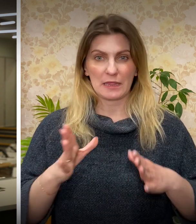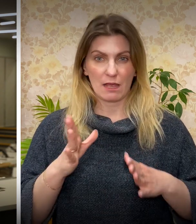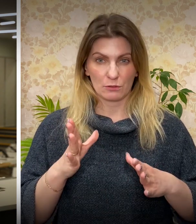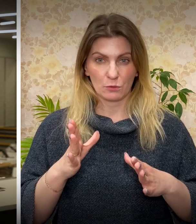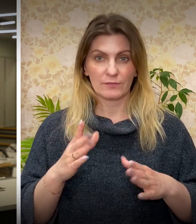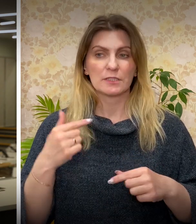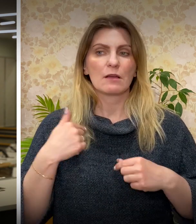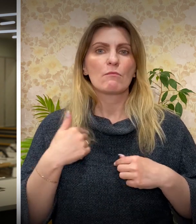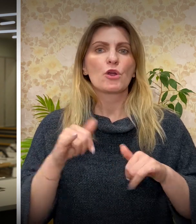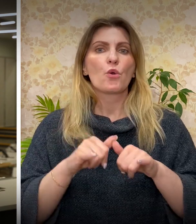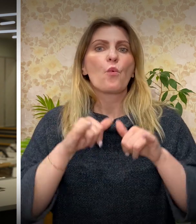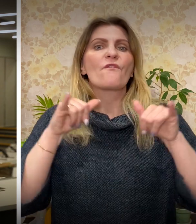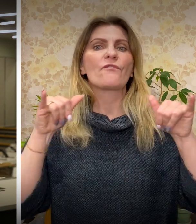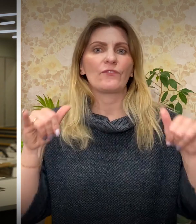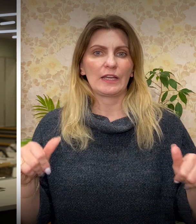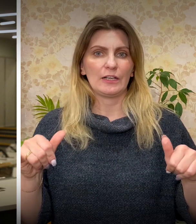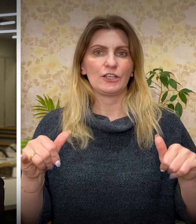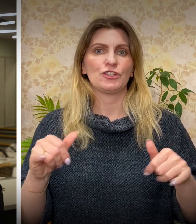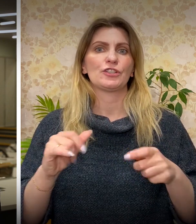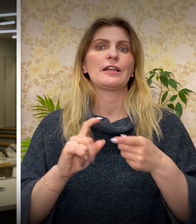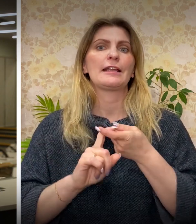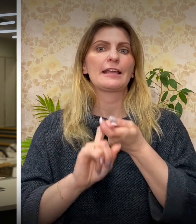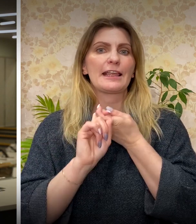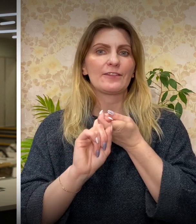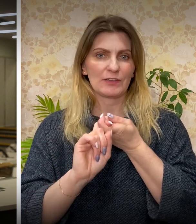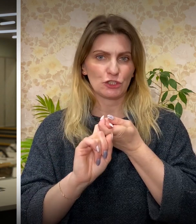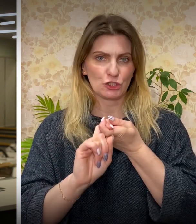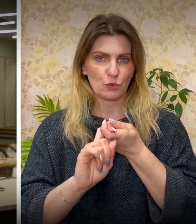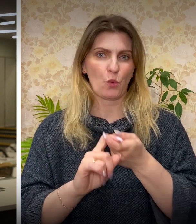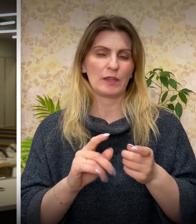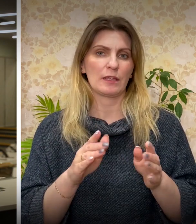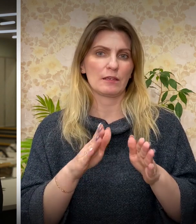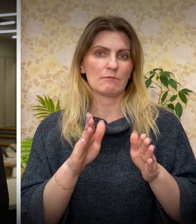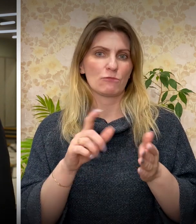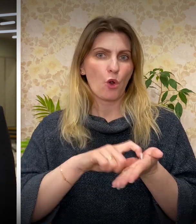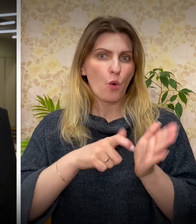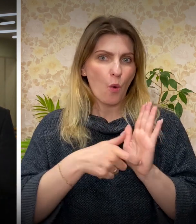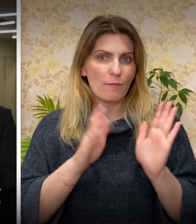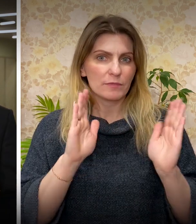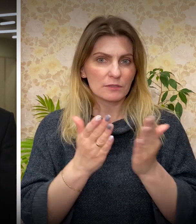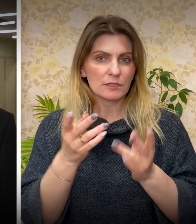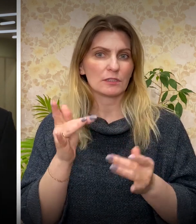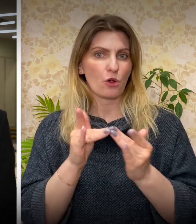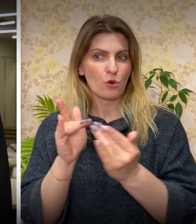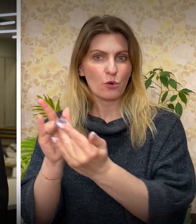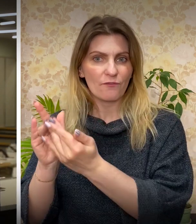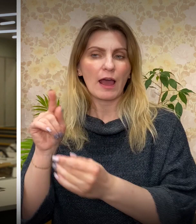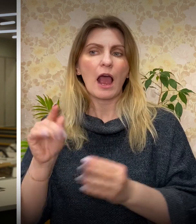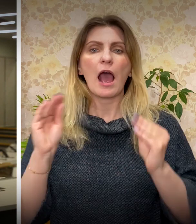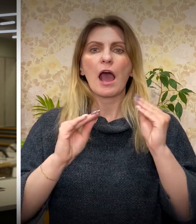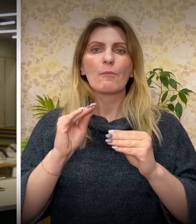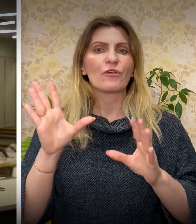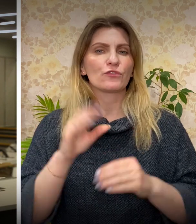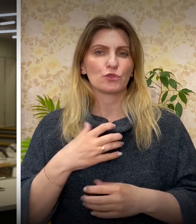мобилизовали нашу систему здравоохранения и сейчас оперативно разворачиваем новые инфекционные койки, которые оборудованы всем необходимым.